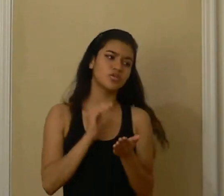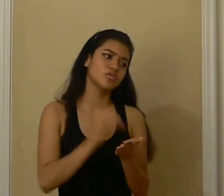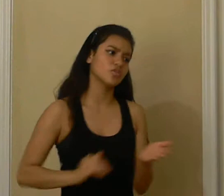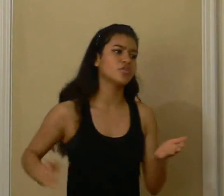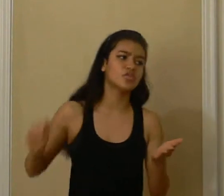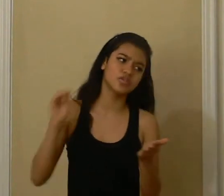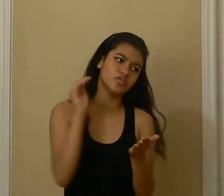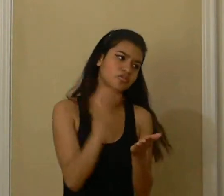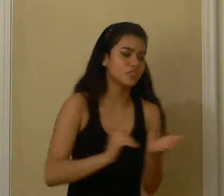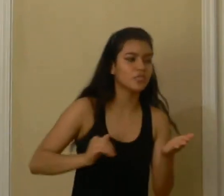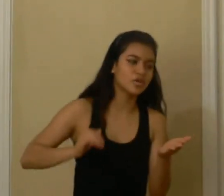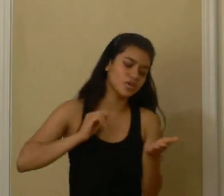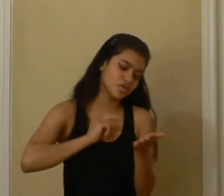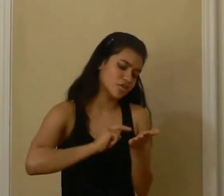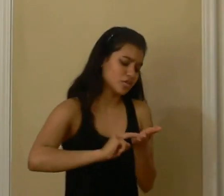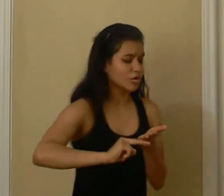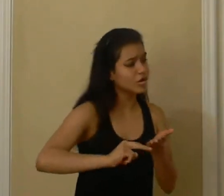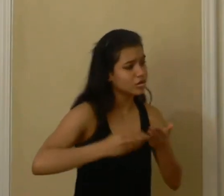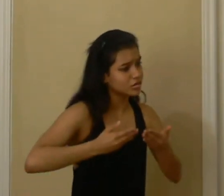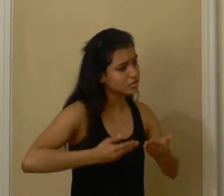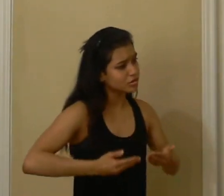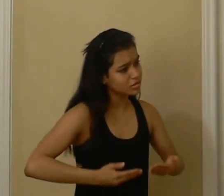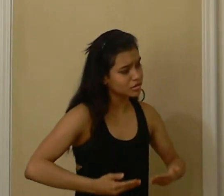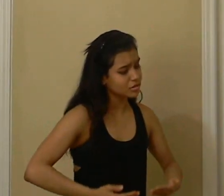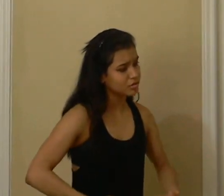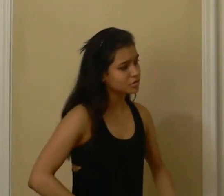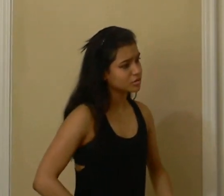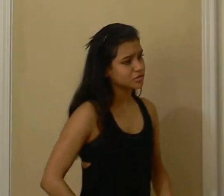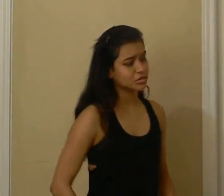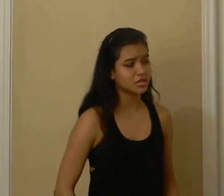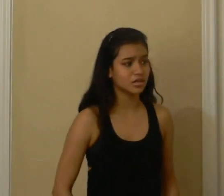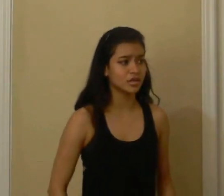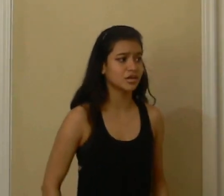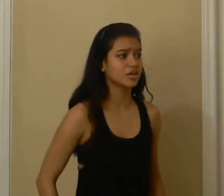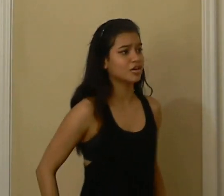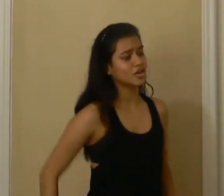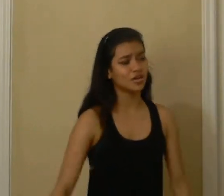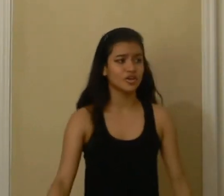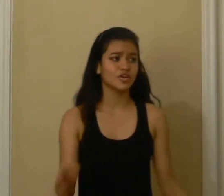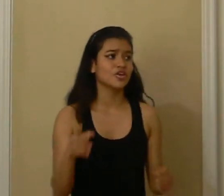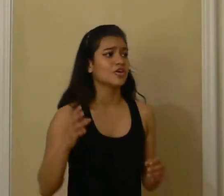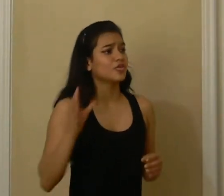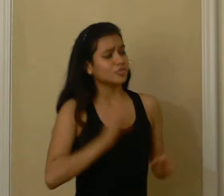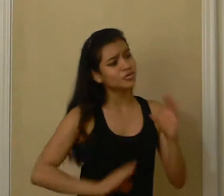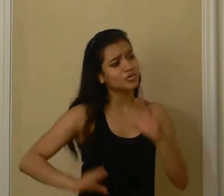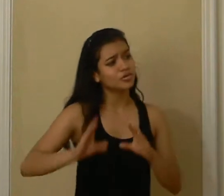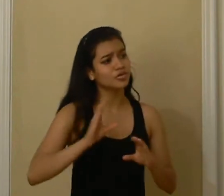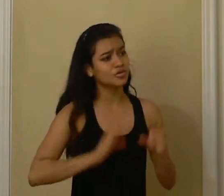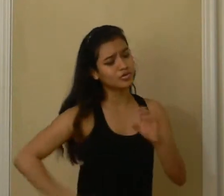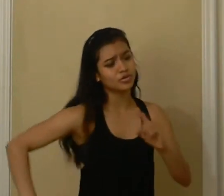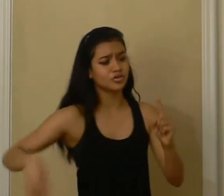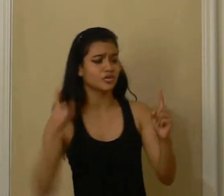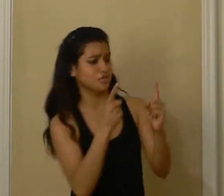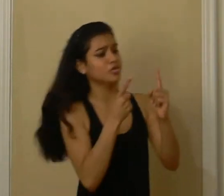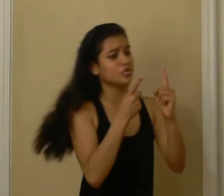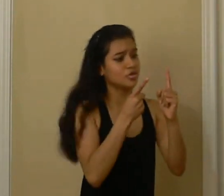pedido a cambio tu sinceridad Quiero que el amor al fin